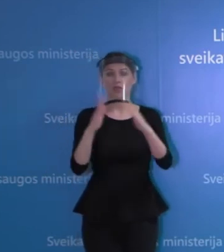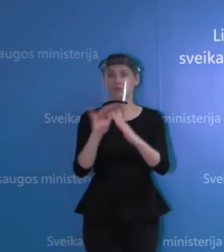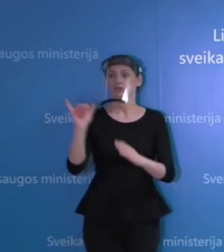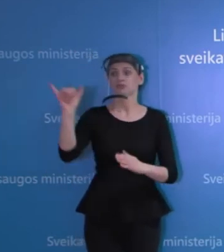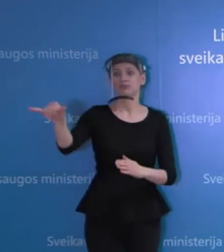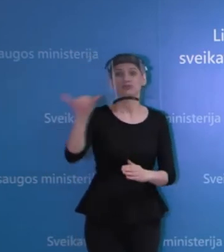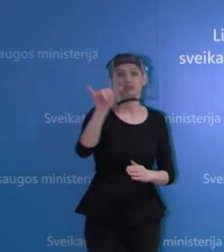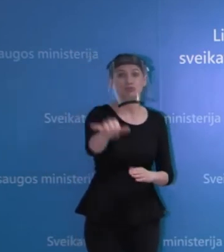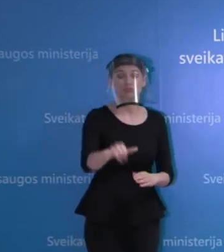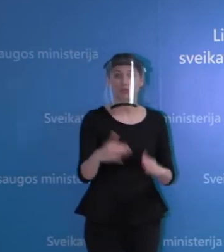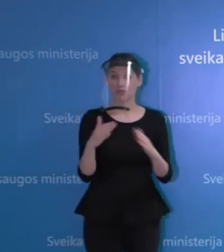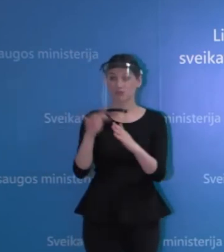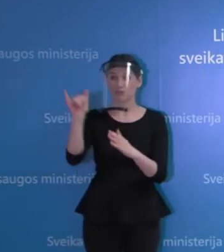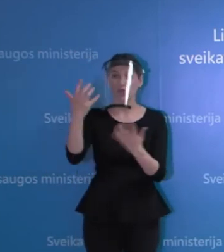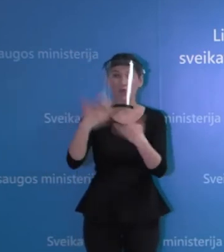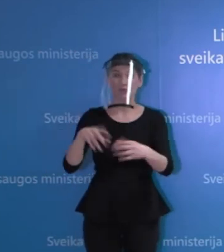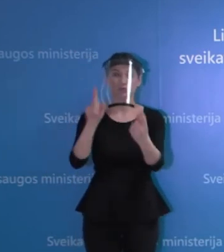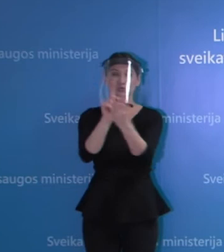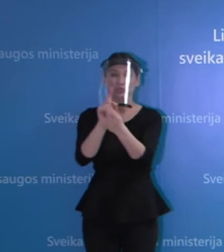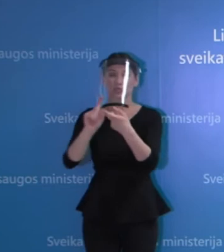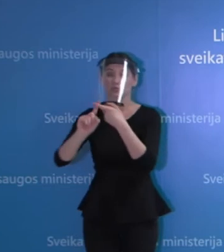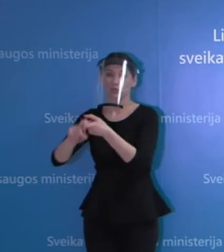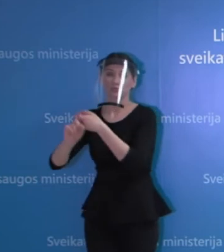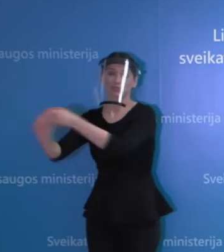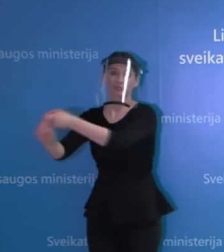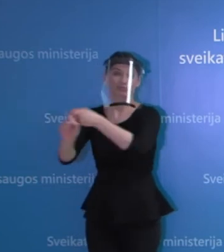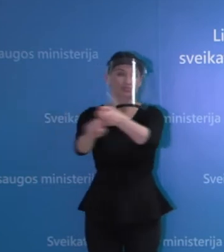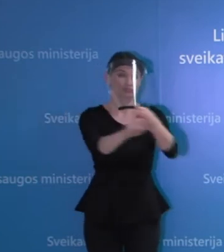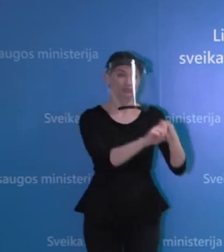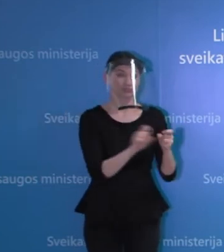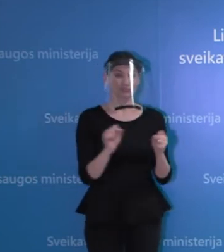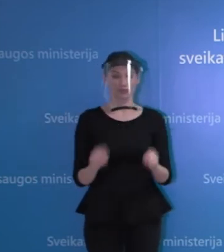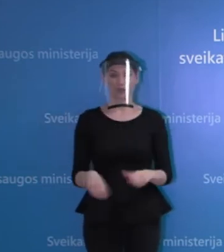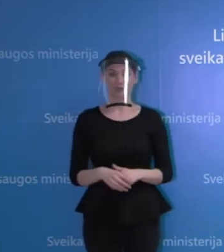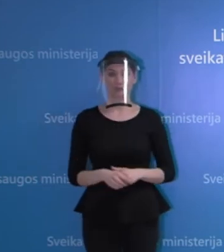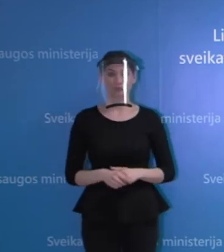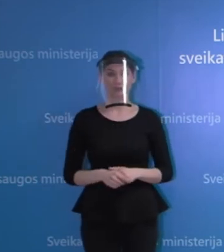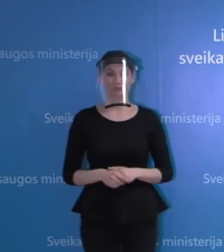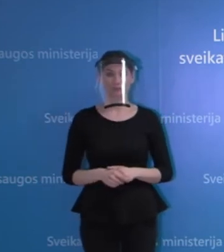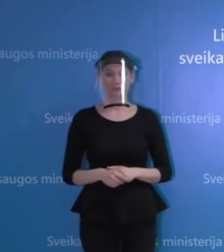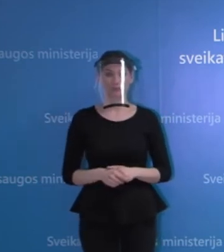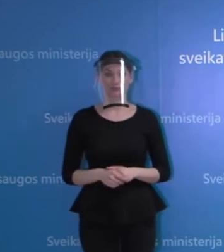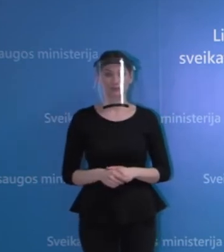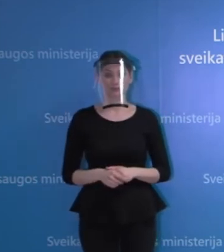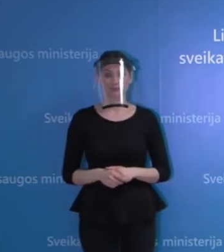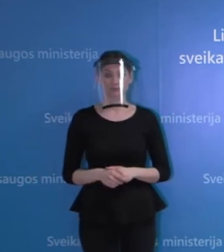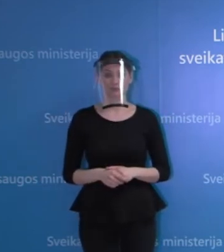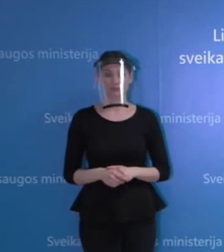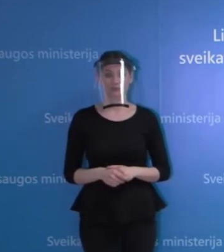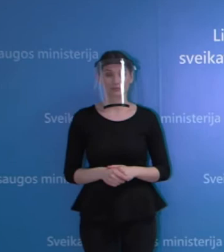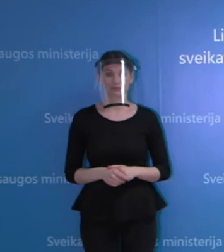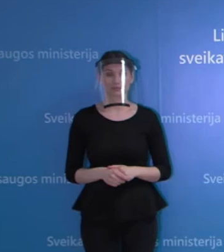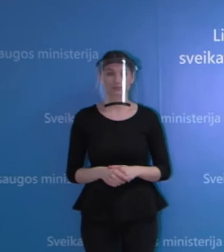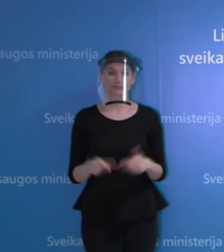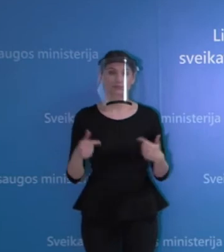tai vėl bus kontaktai, vėl gali atsirasti nauji žydiniai. Tai tikrai tai nereiškia, kad mes galim kokiu nors